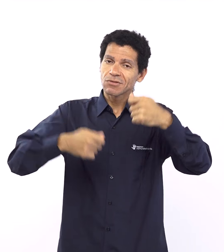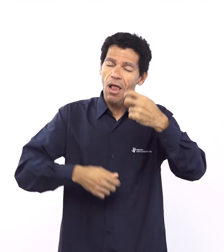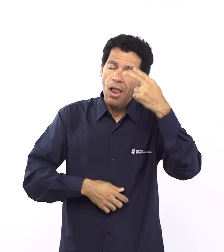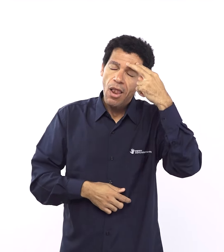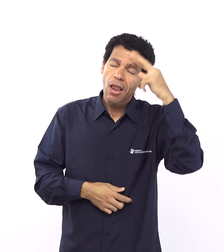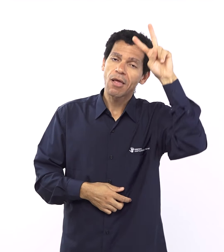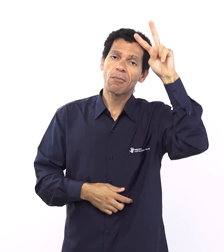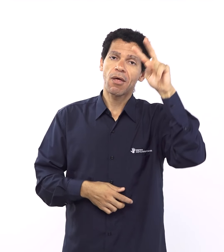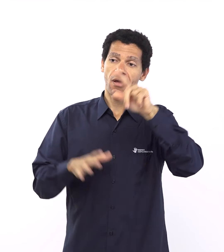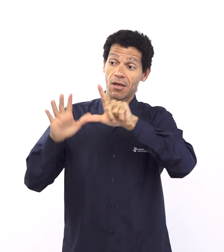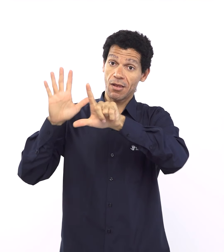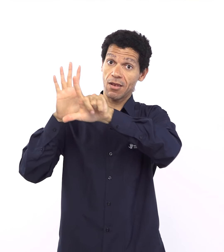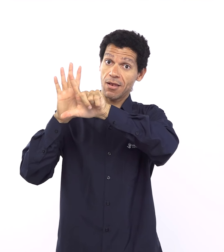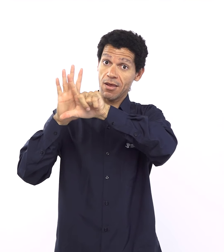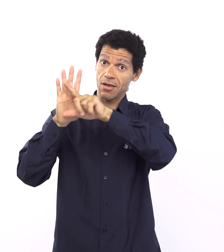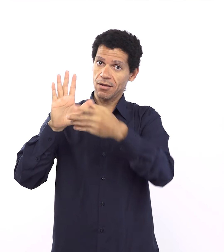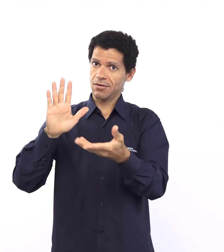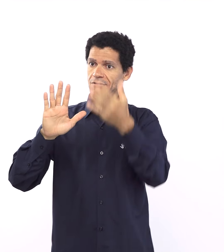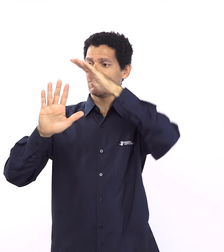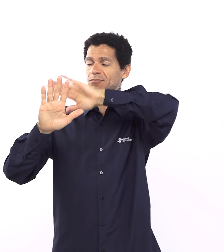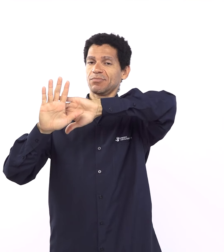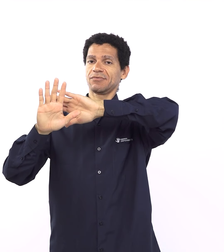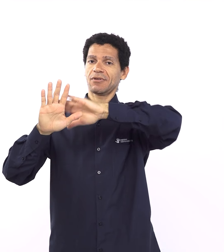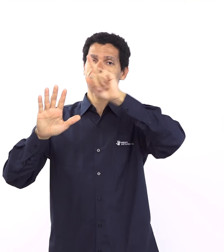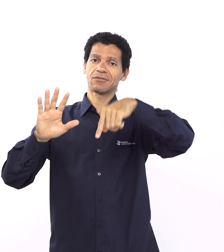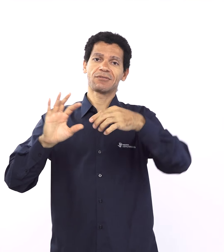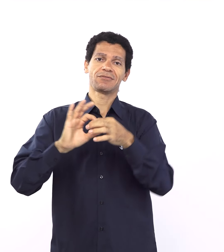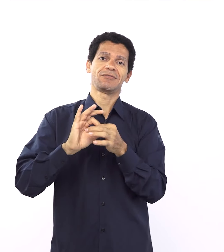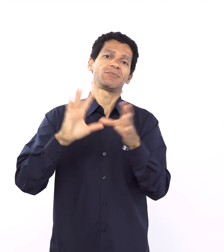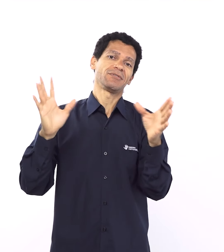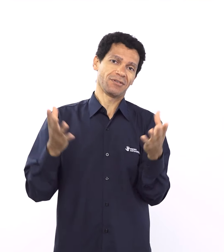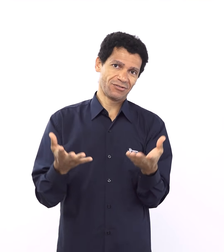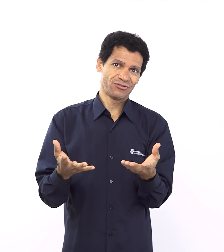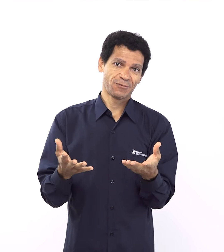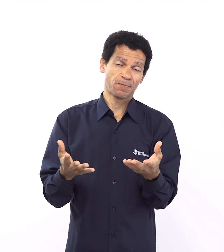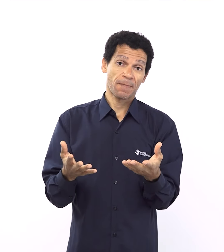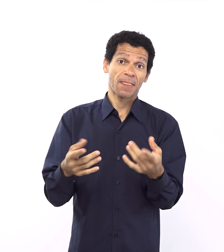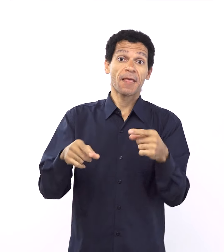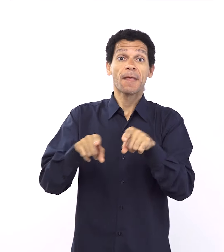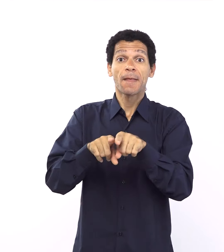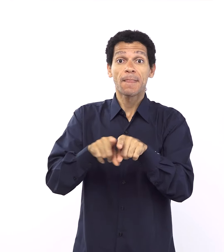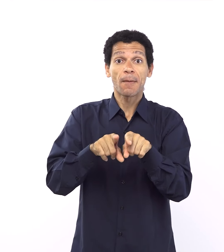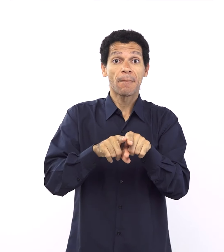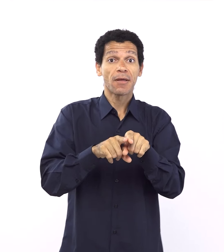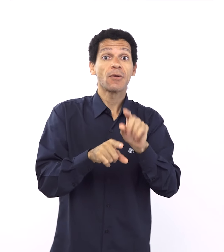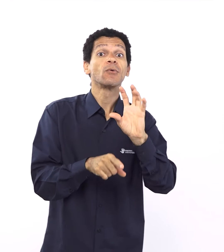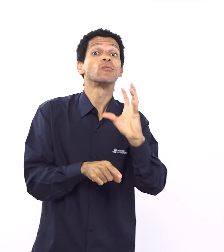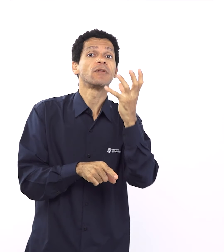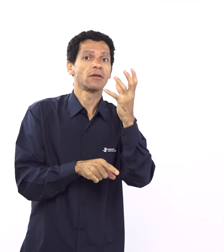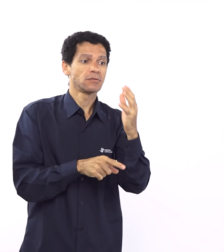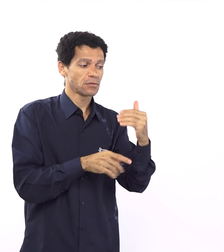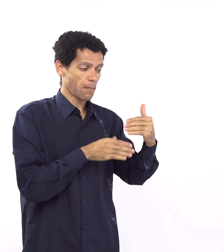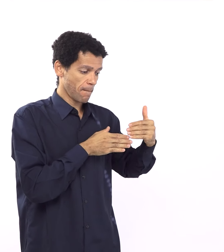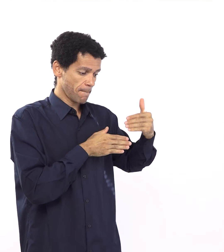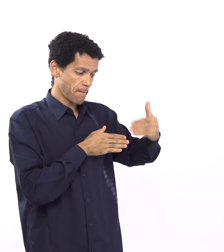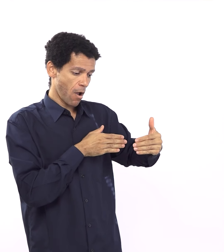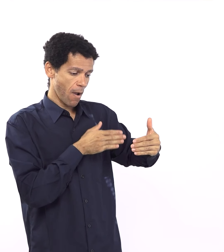no resultado primeiro Deus liberta primeiro Deus manifesta a sua graça e só depois ele